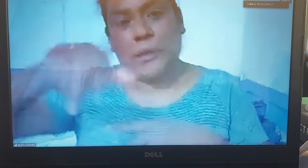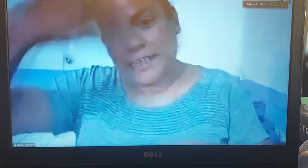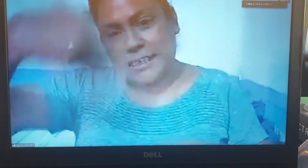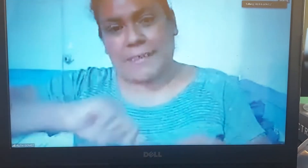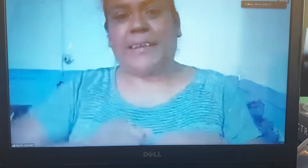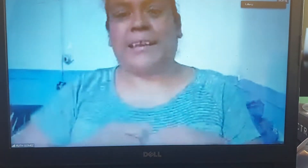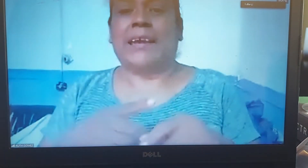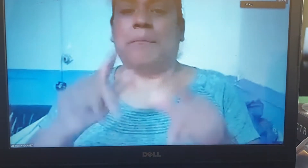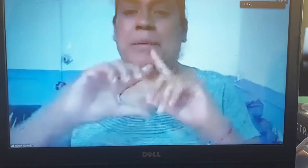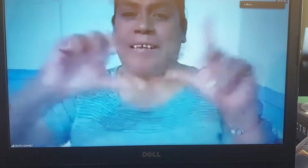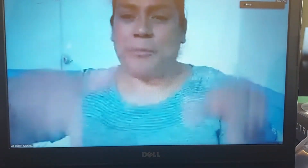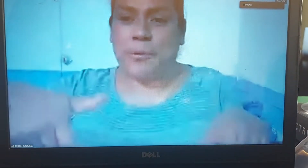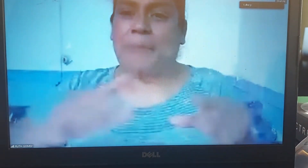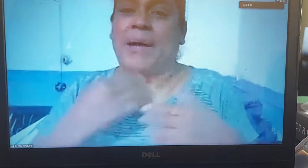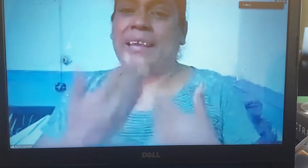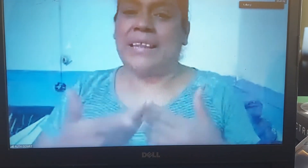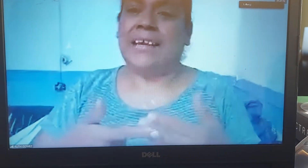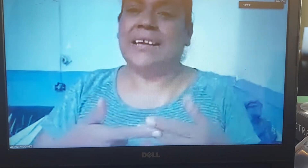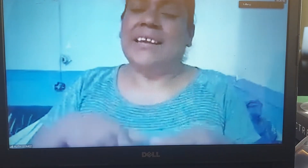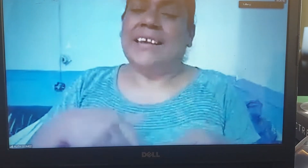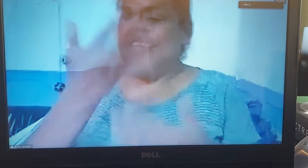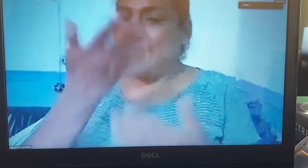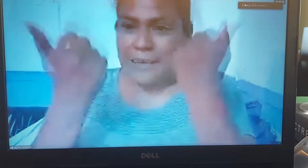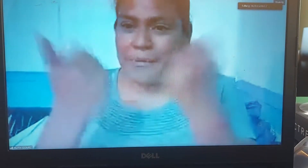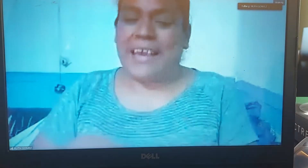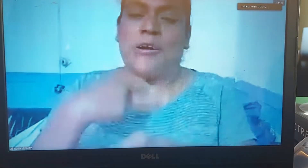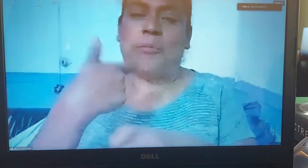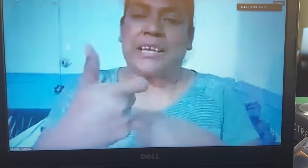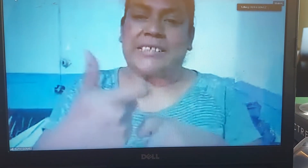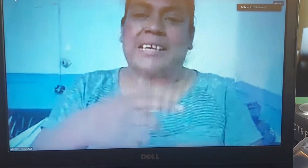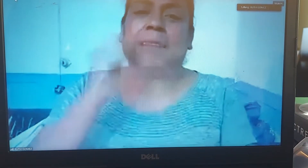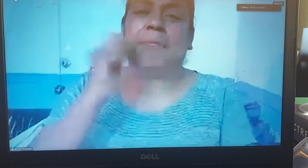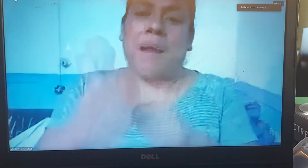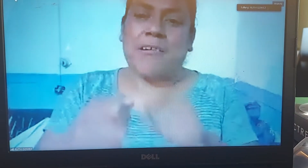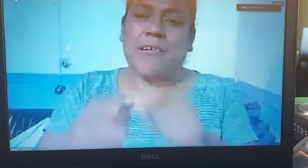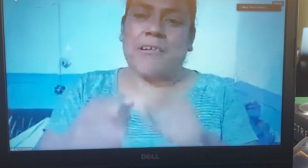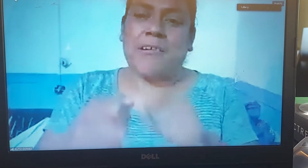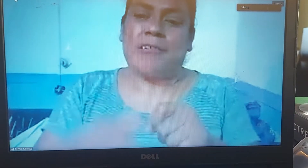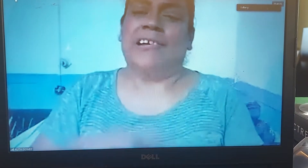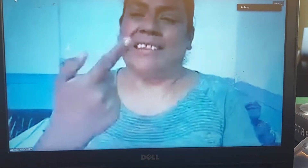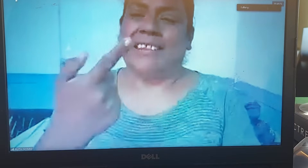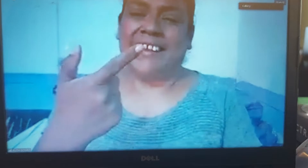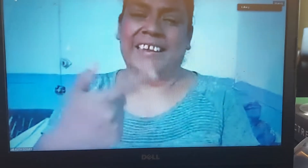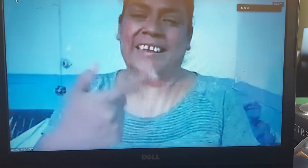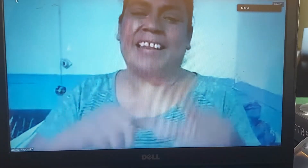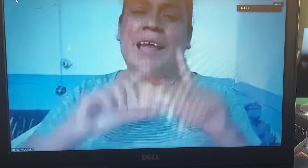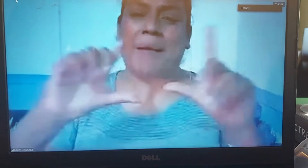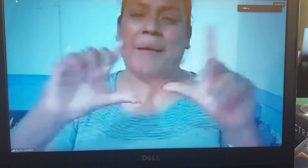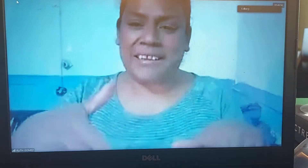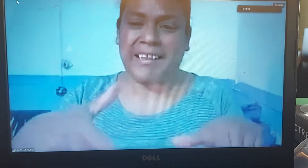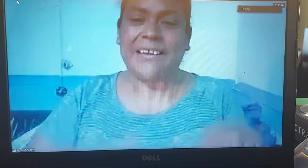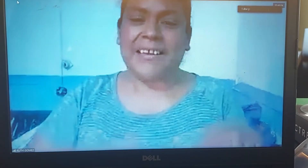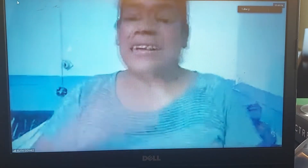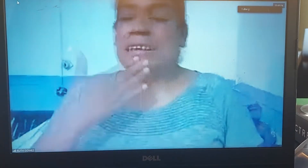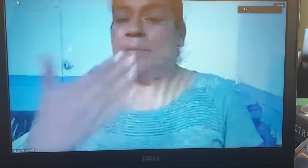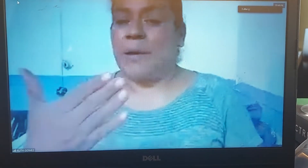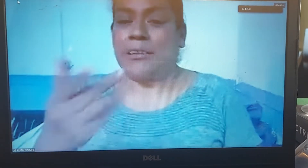saben que empezaron por la página y no sabía cómo hacer el pago de la página y bueno todo